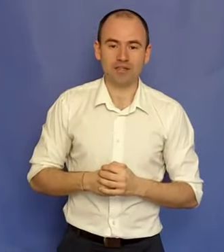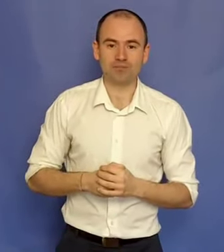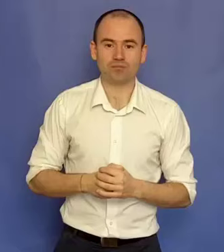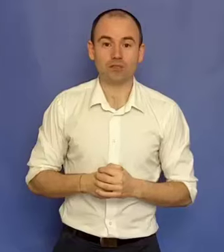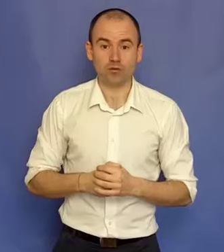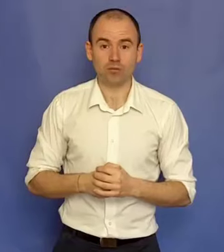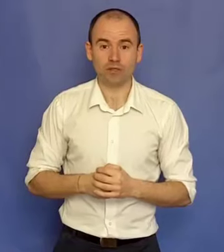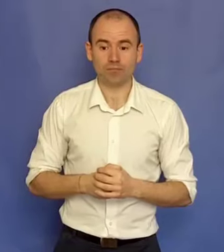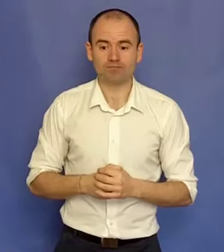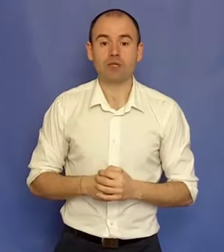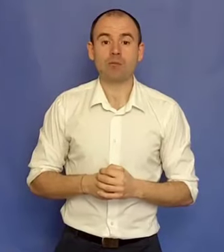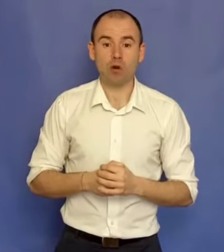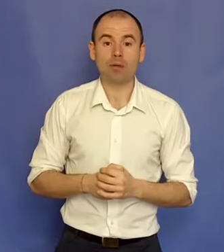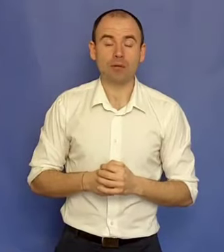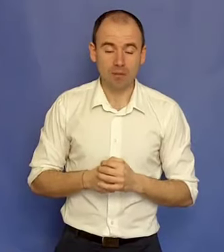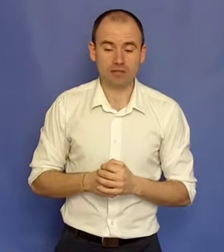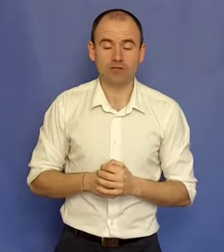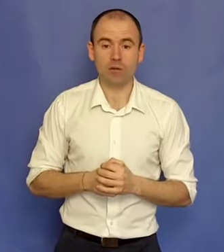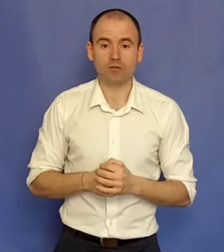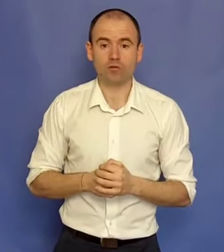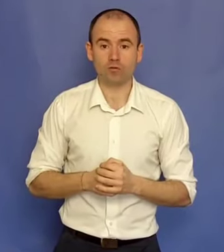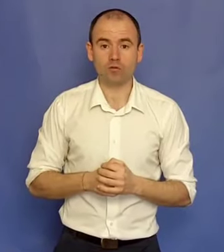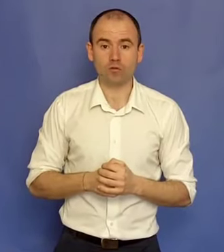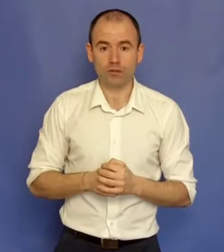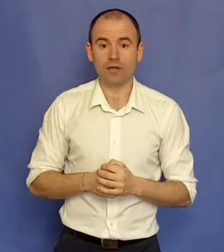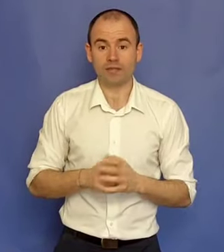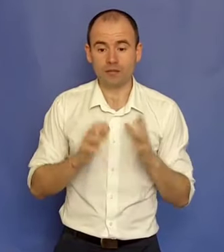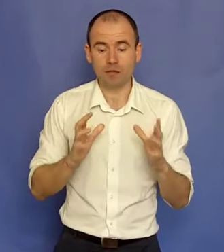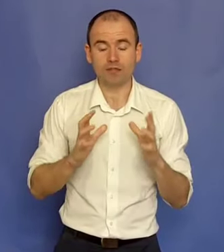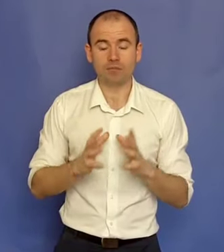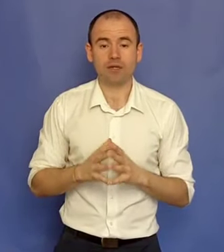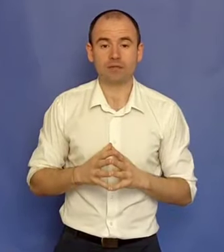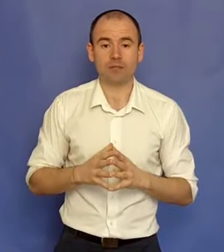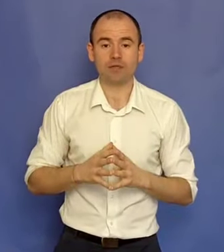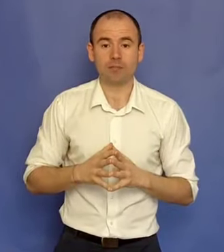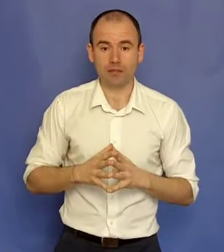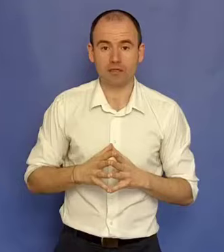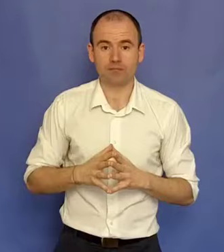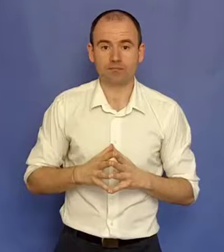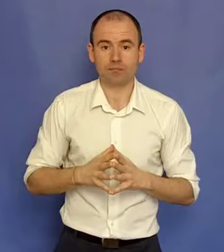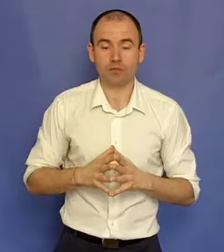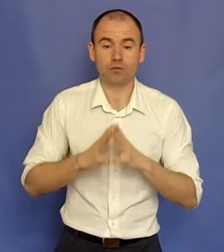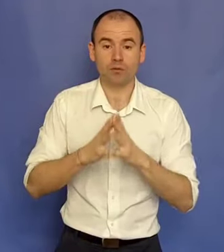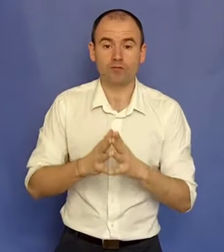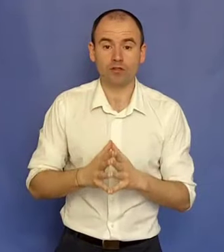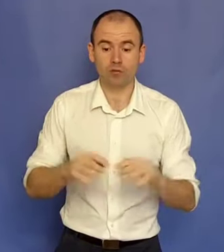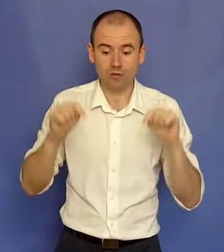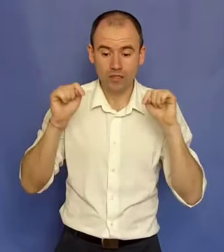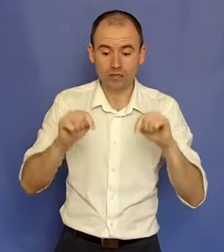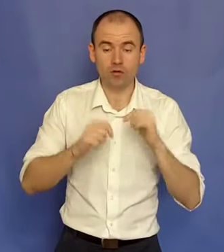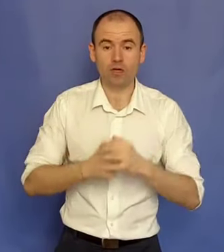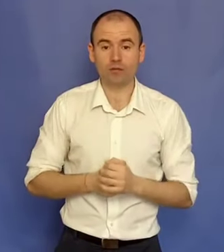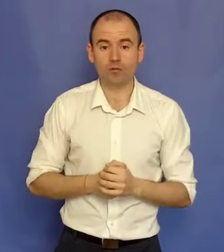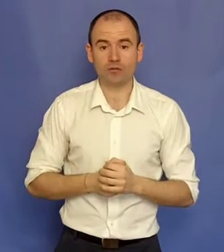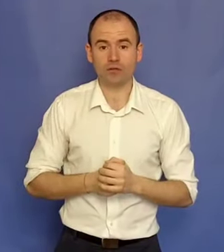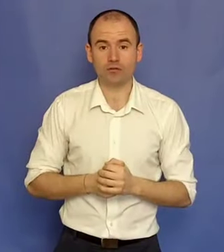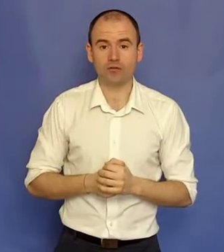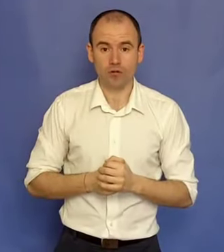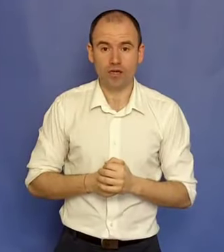Bine, îți mulțumesc. Probabil pe marți ne vom auzi cu ultima lecție din această partea patrua. Să-ți mulțumesc foarte mult. Te rog, lasă-mi comentariul. Ok?